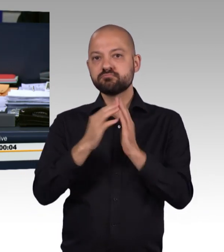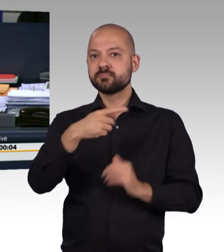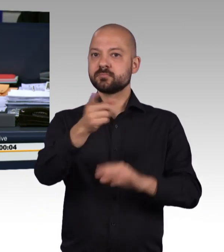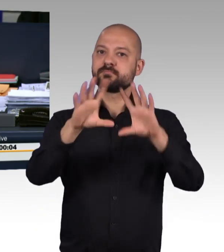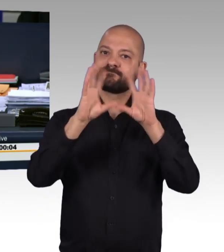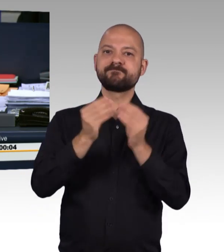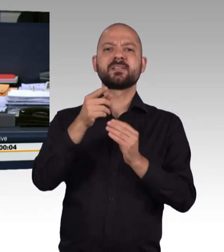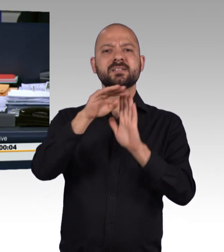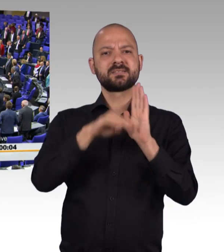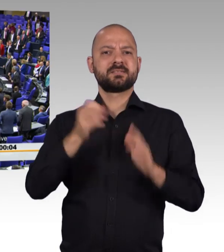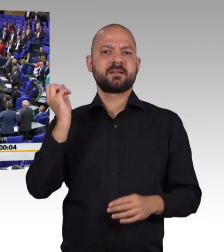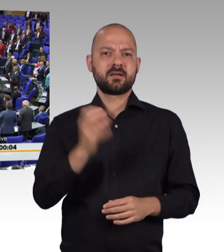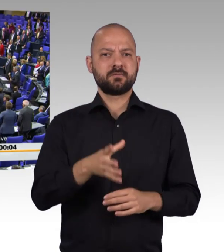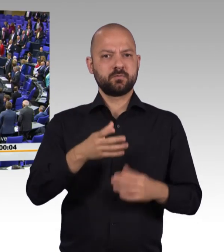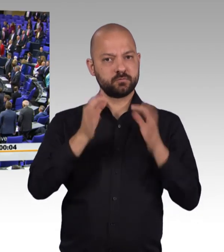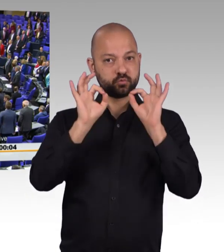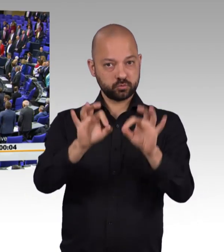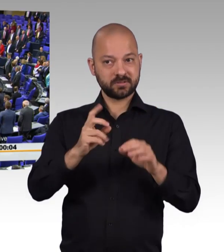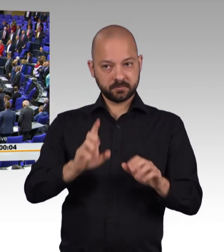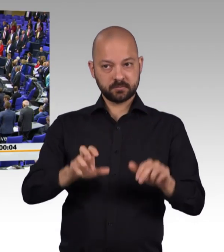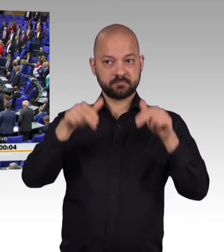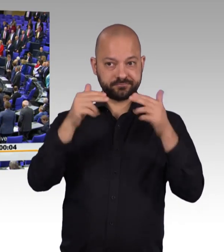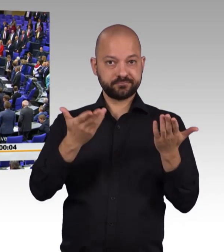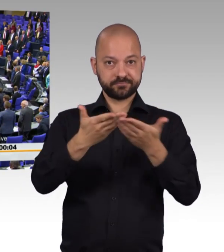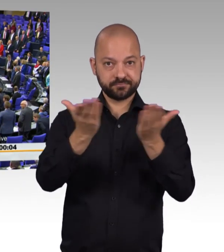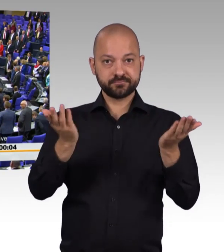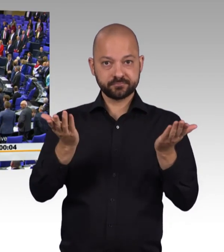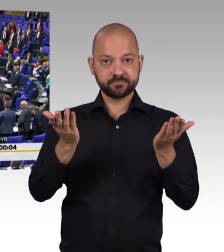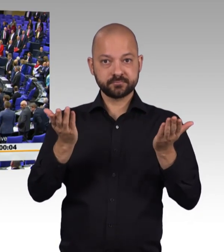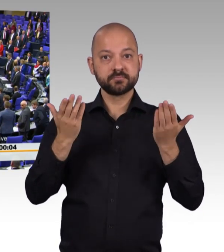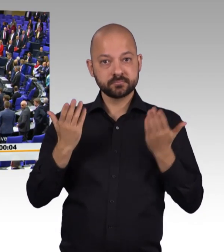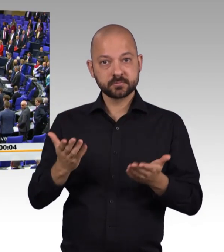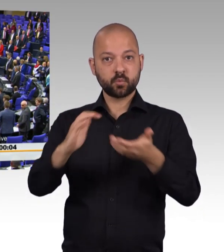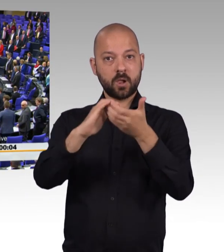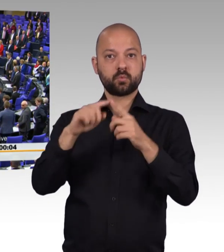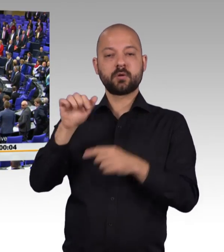erheben. Das ist die Koalition und die AfD. Danke schön.